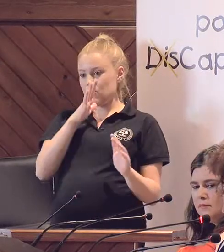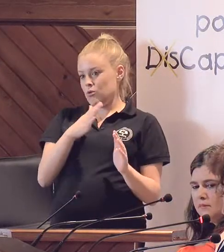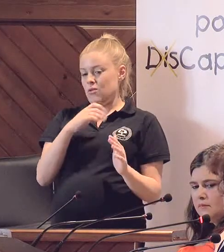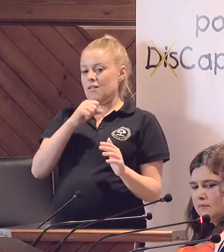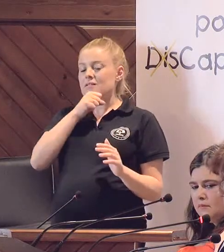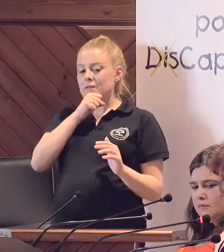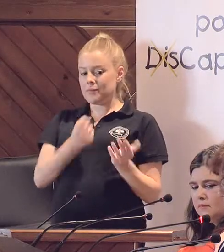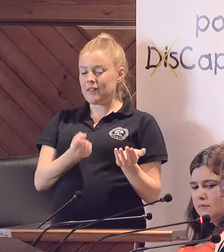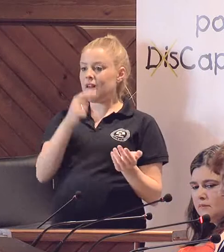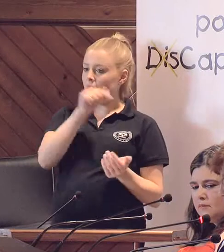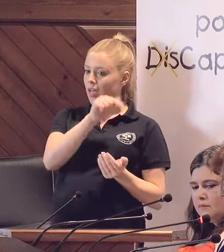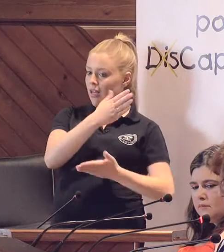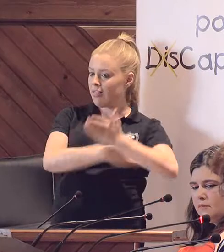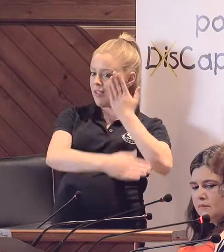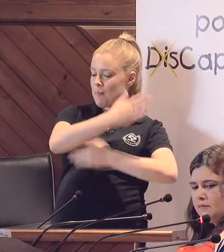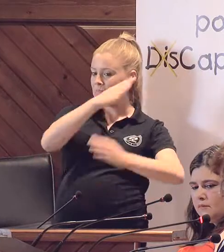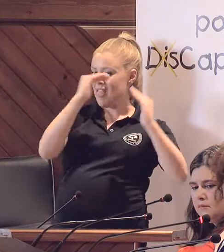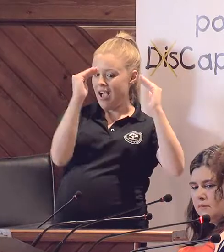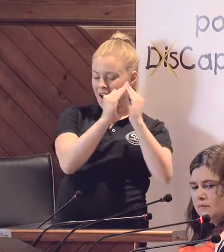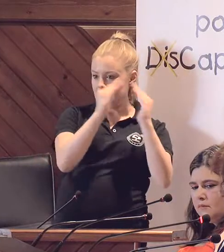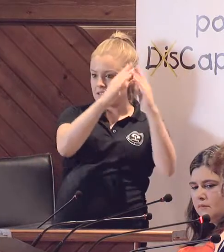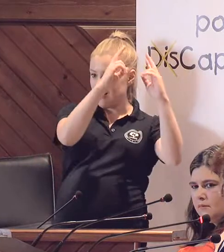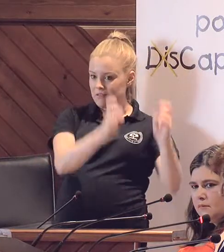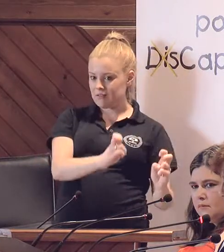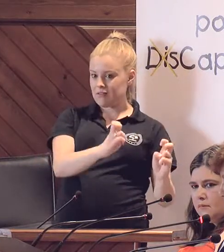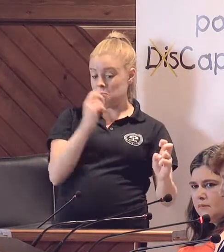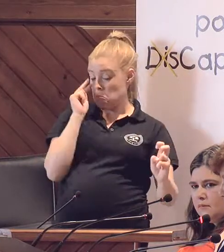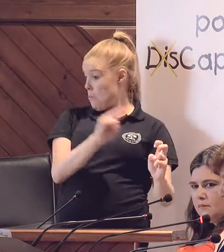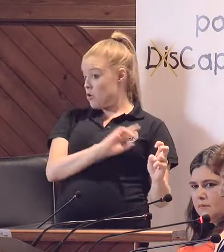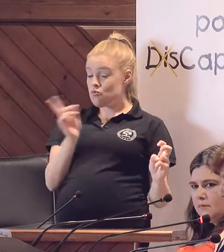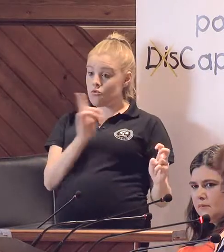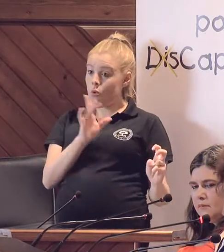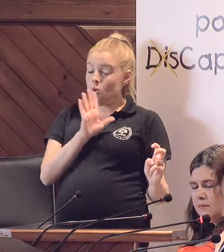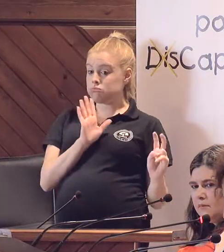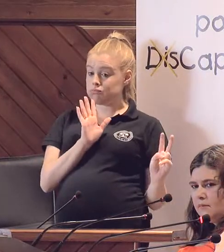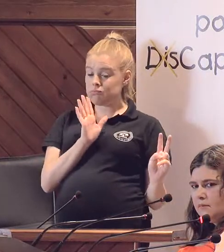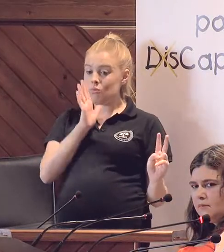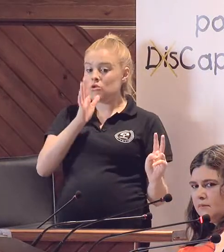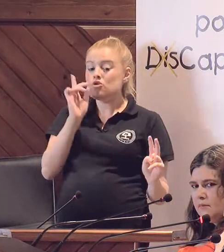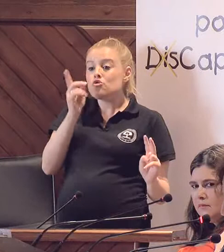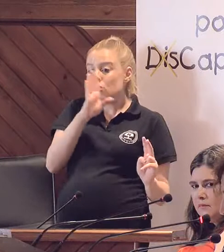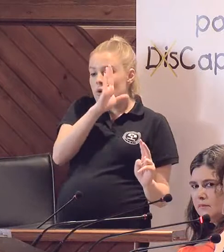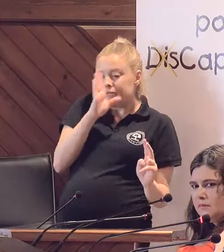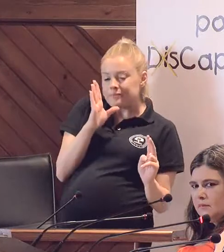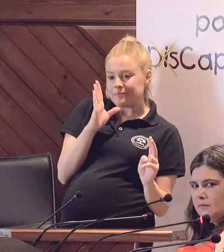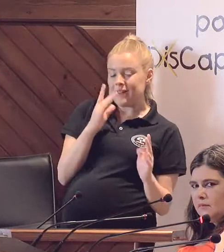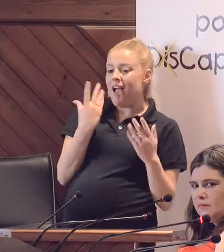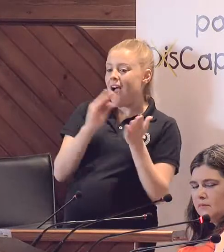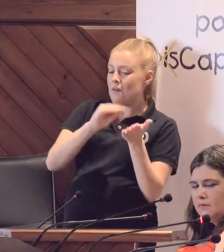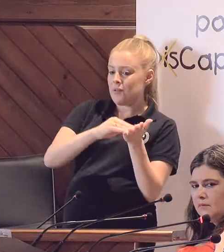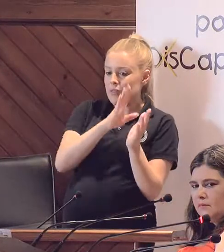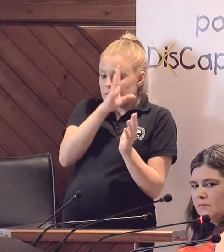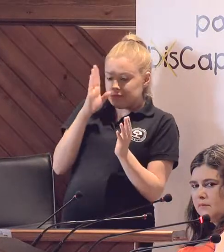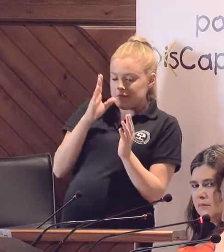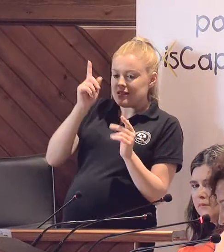Esta es una discapacidad domiciliaria, la invisible, porque solo nos asoma tímidamente, la que a veces ocultamos e inclusive